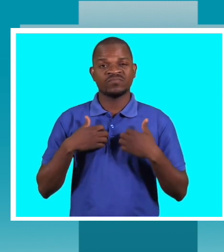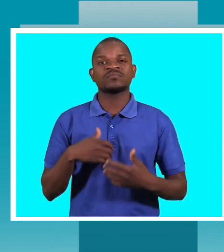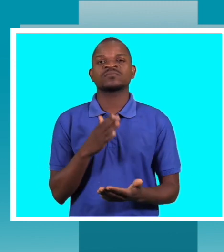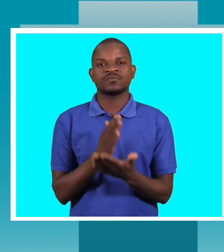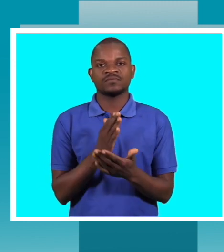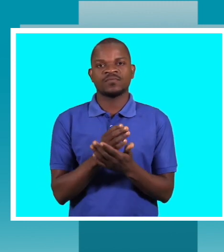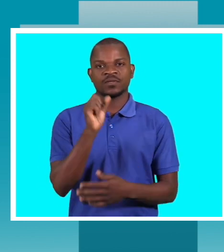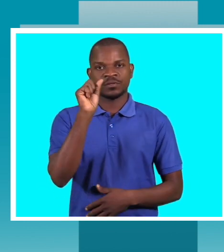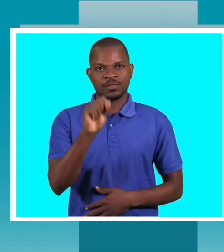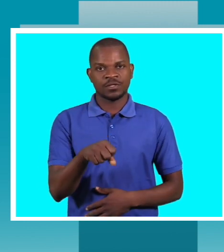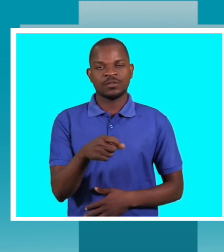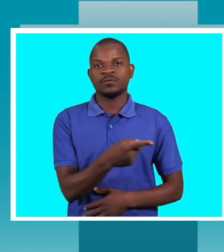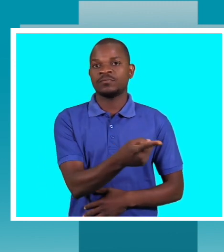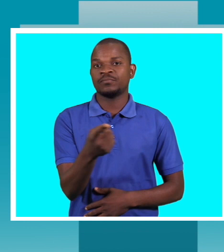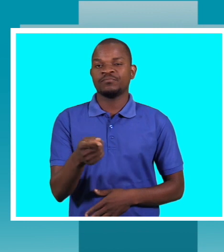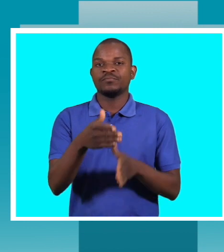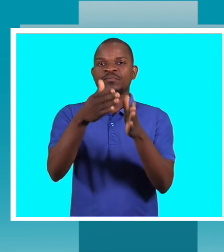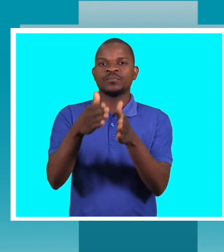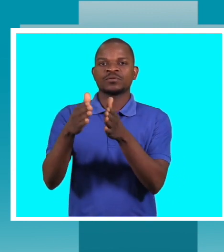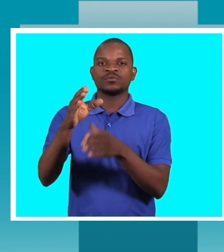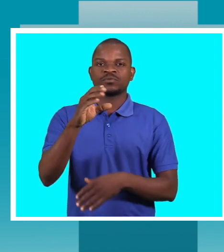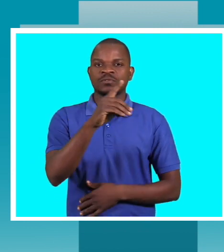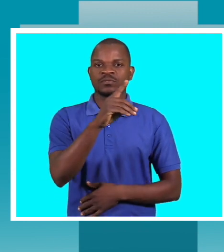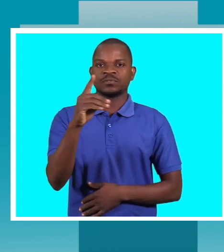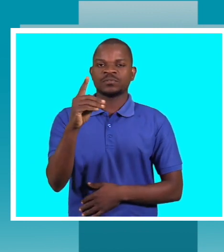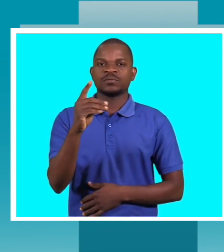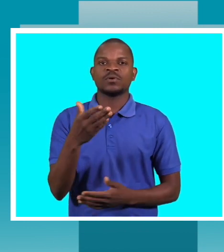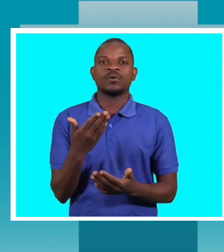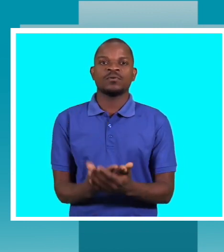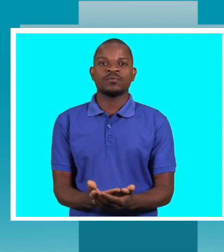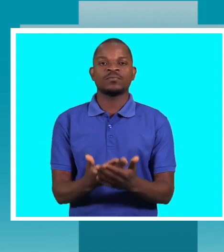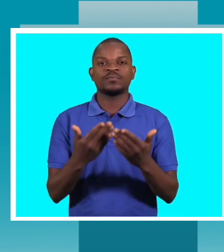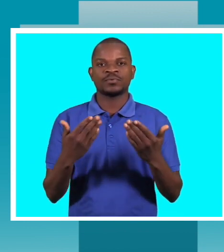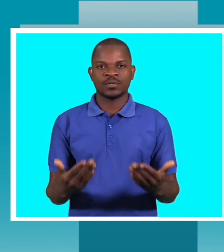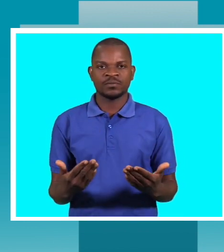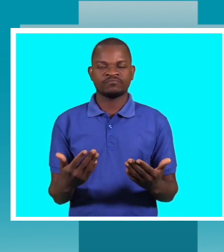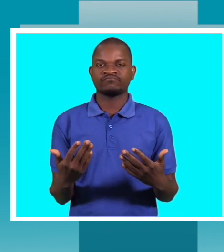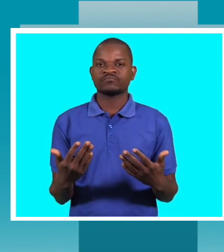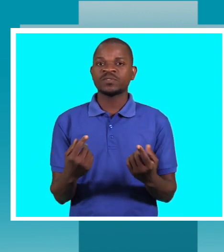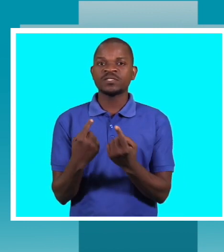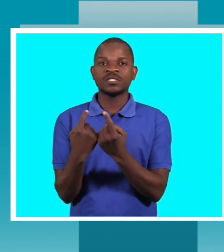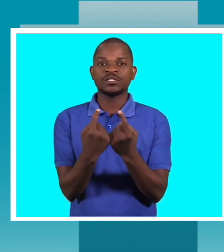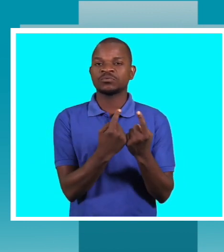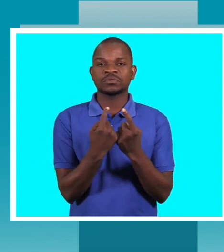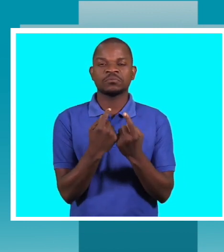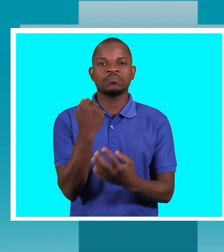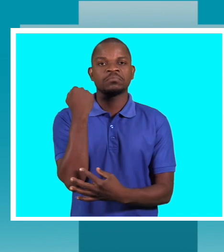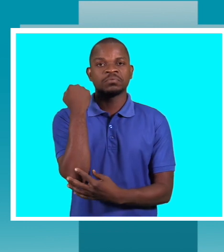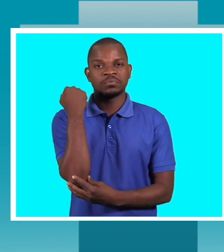séria para as pessoas com deficiência porque, devido à situação de pobreza que as